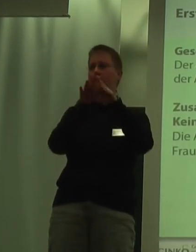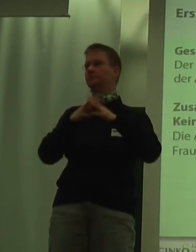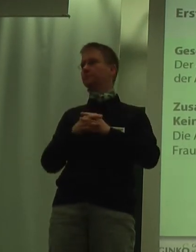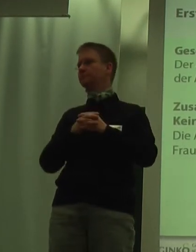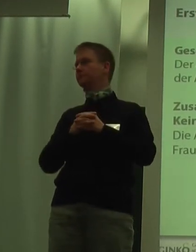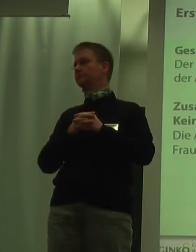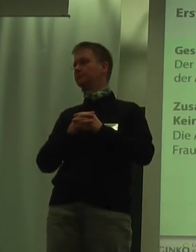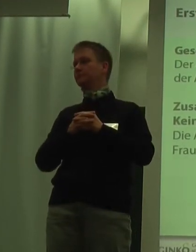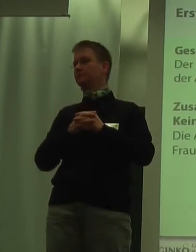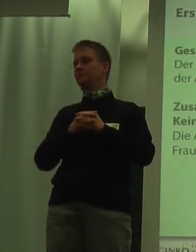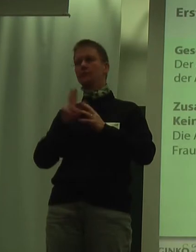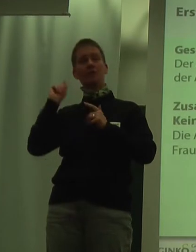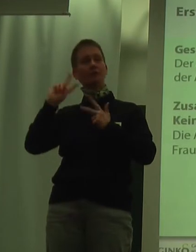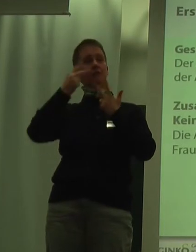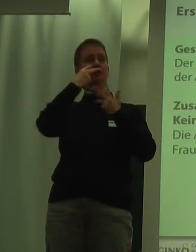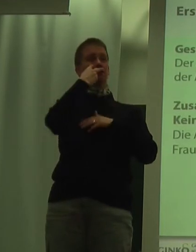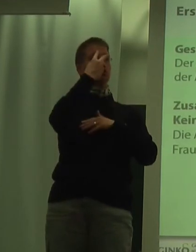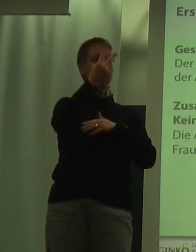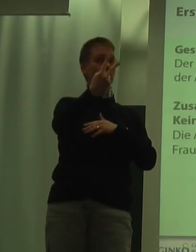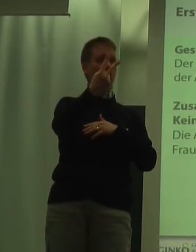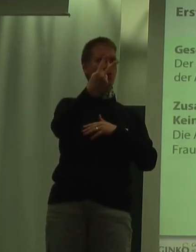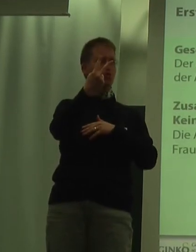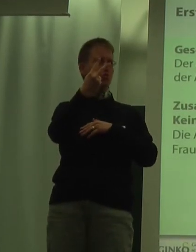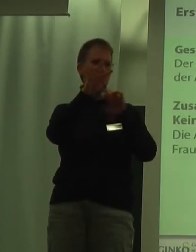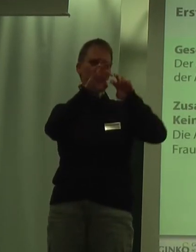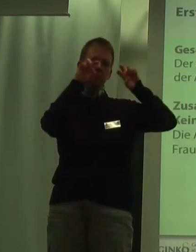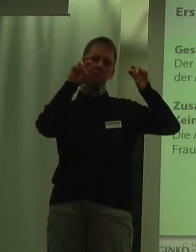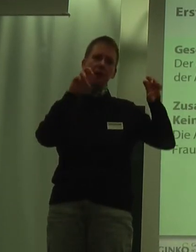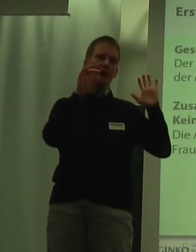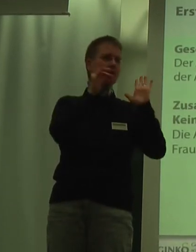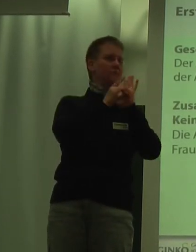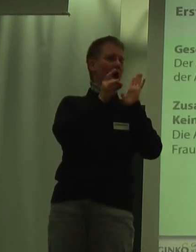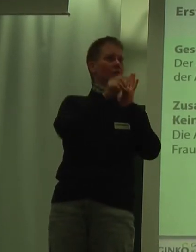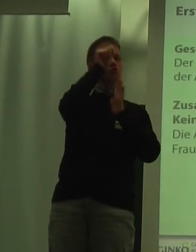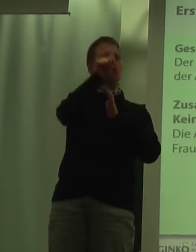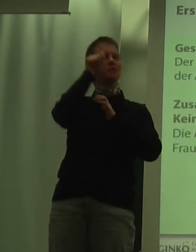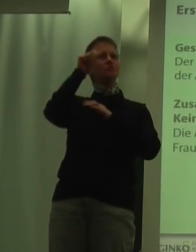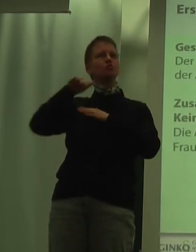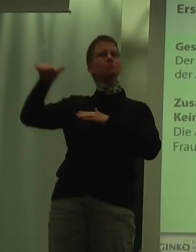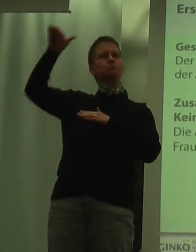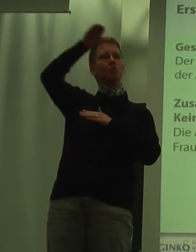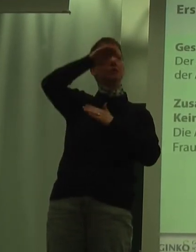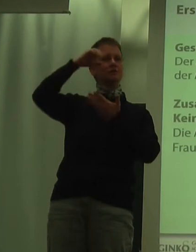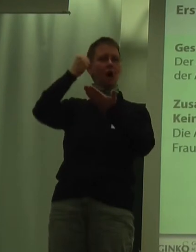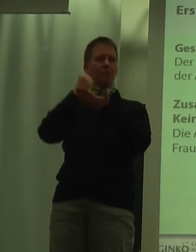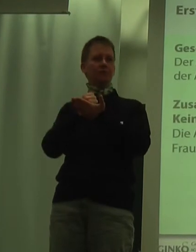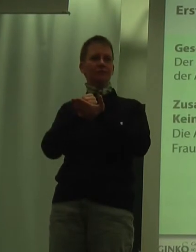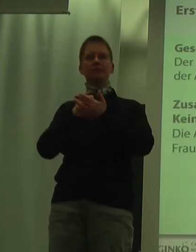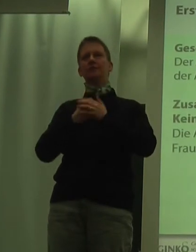Wir haben geguckt, einen Blick riskiert in die Daten des Statistischen Bundesamtes und Mikrozensus